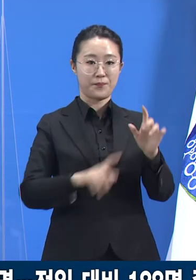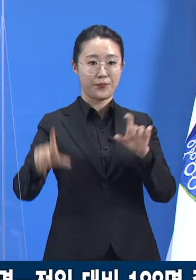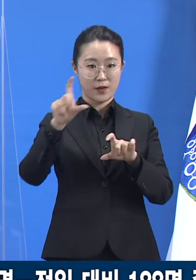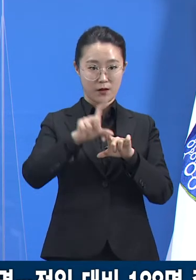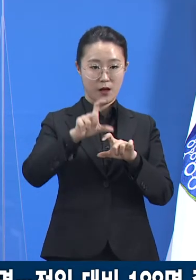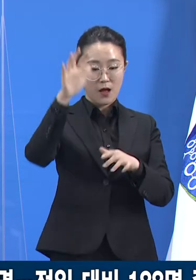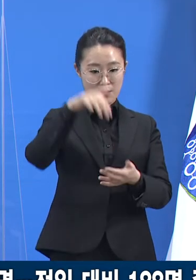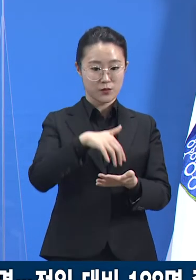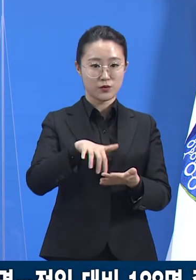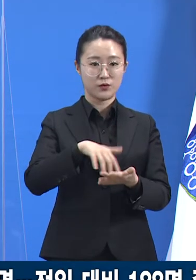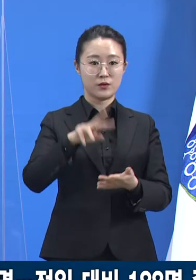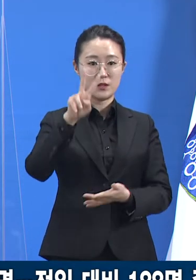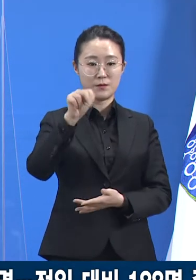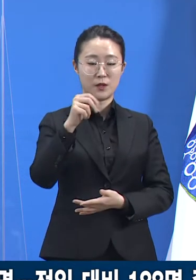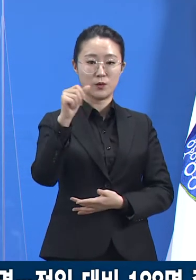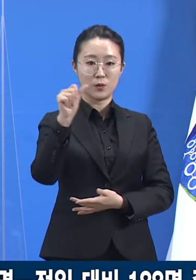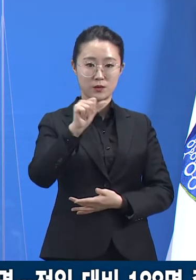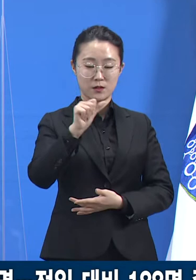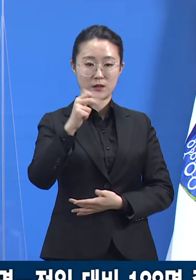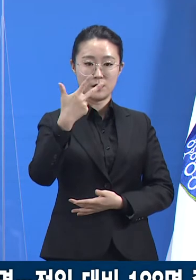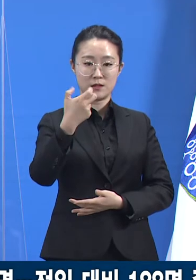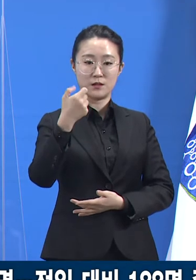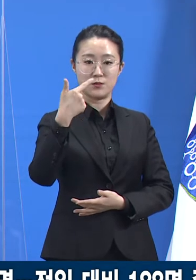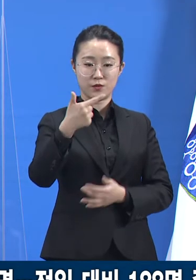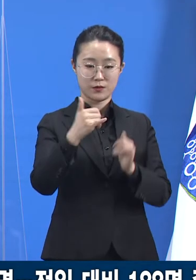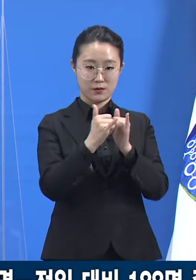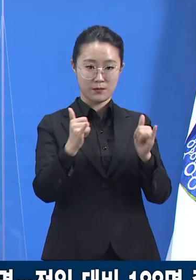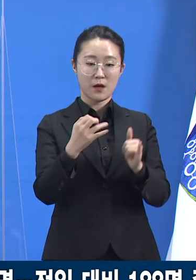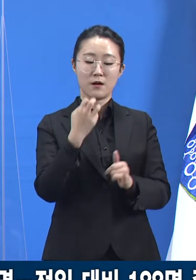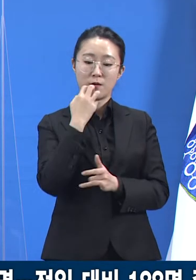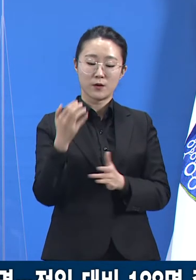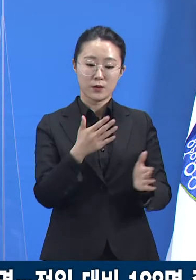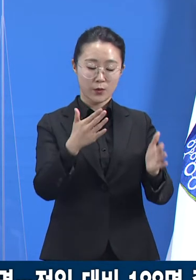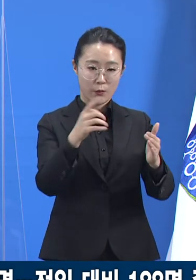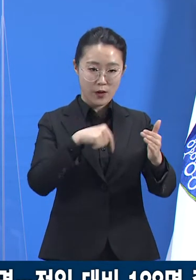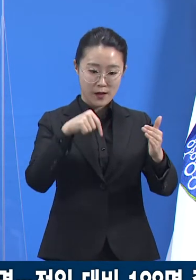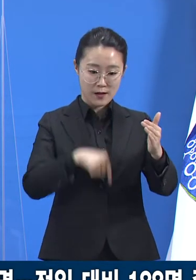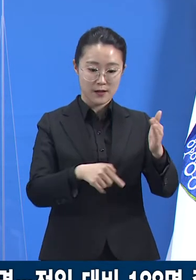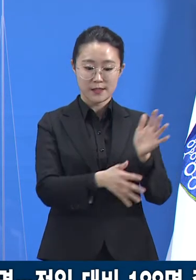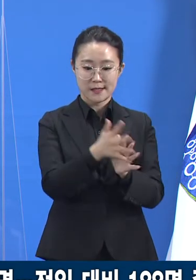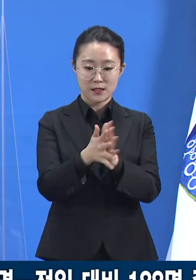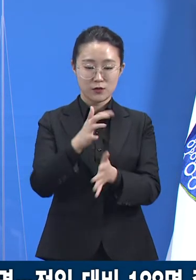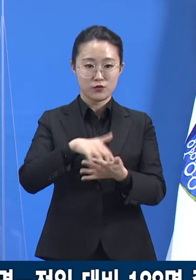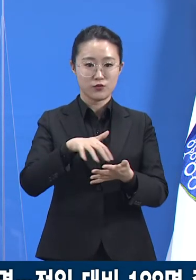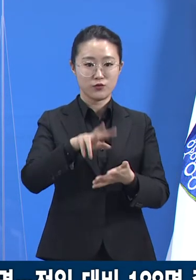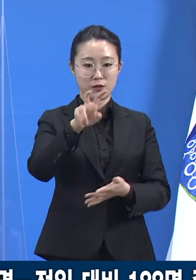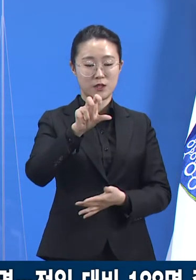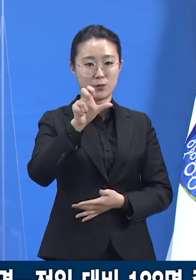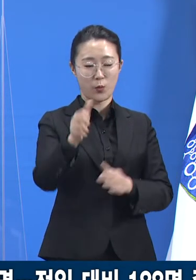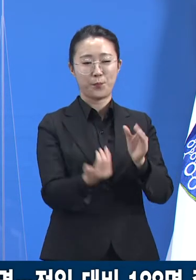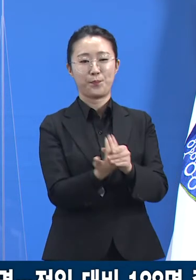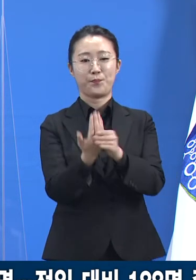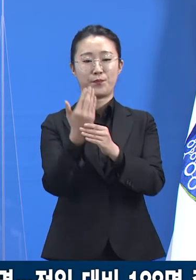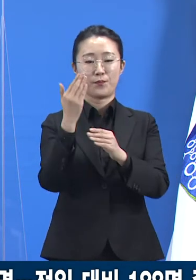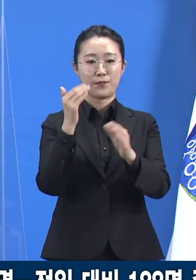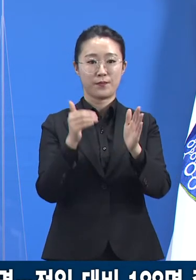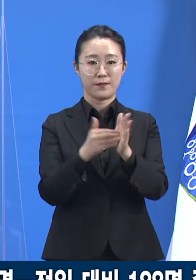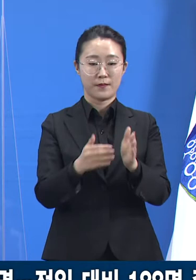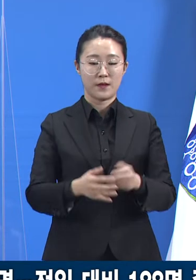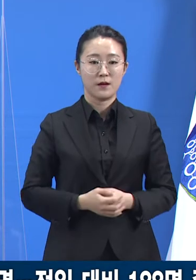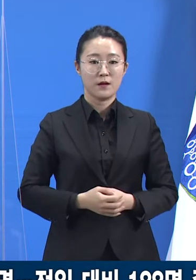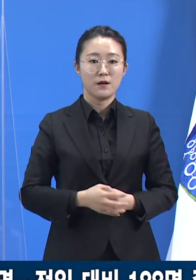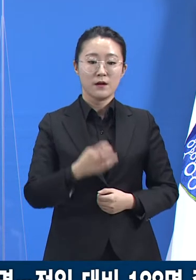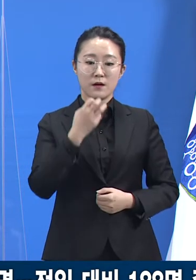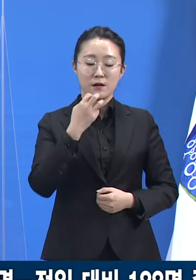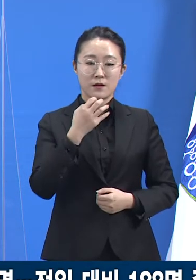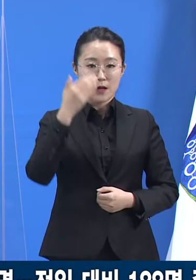,076명으로 도내 25개 시군에서 확진자가 발생하였습니다. 국내 발생이